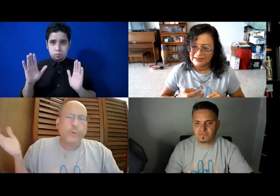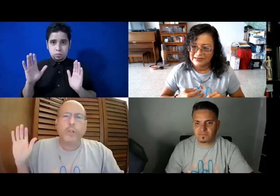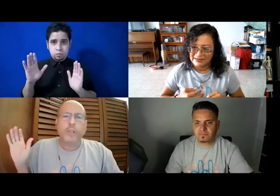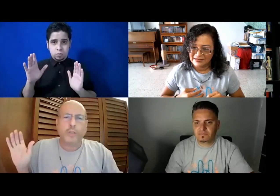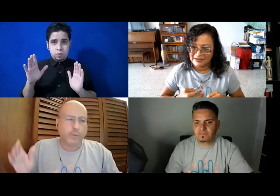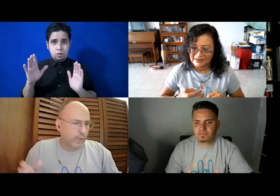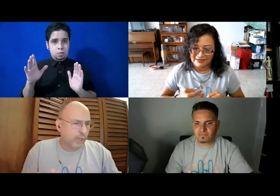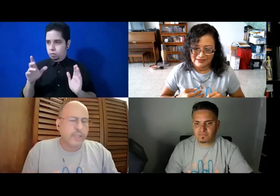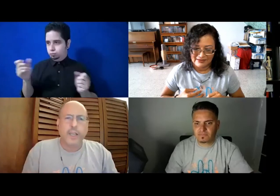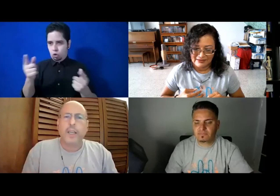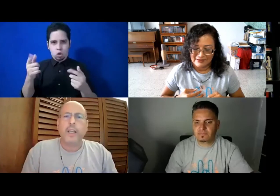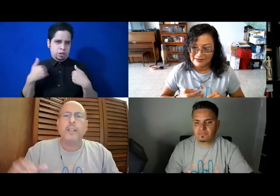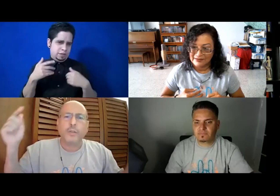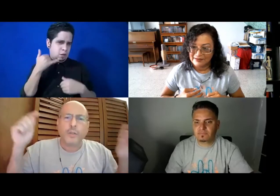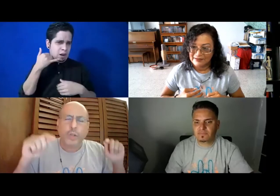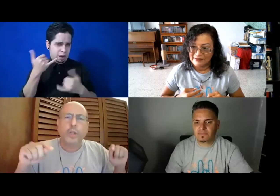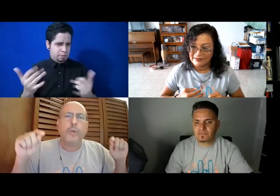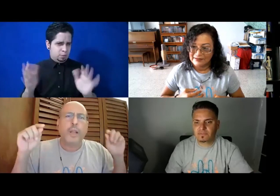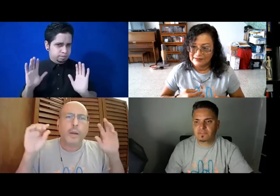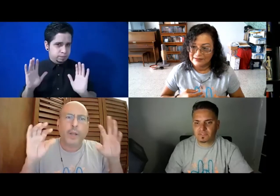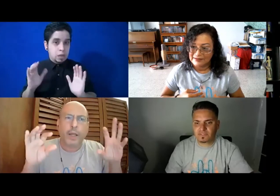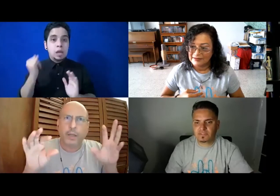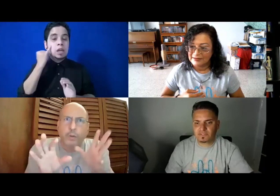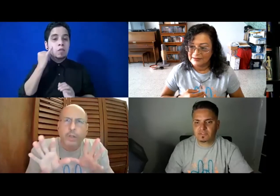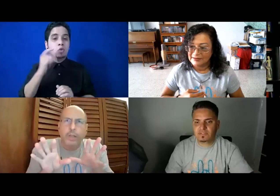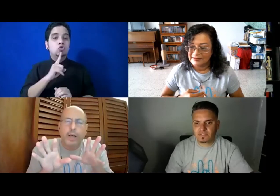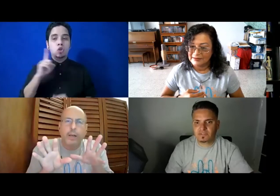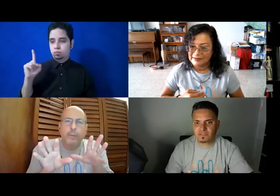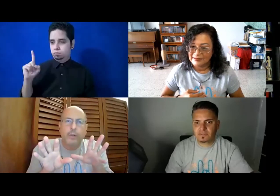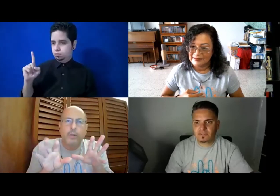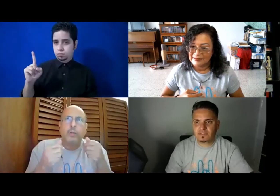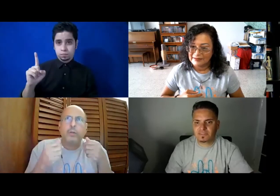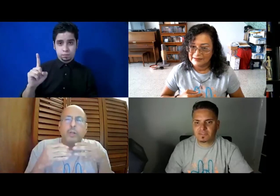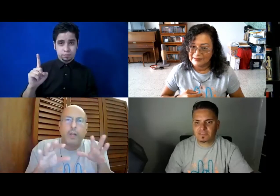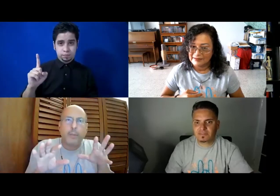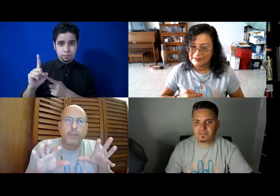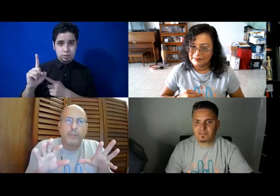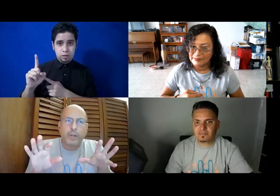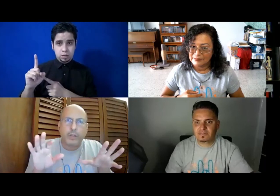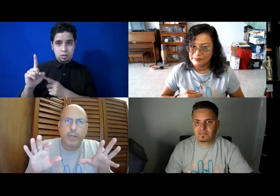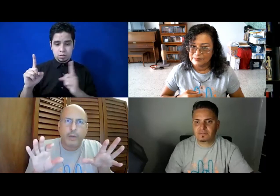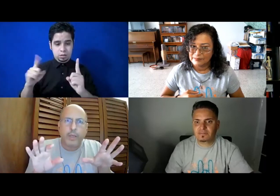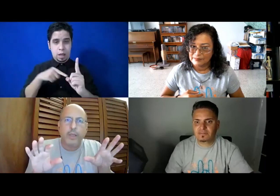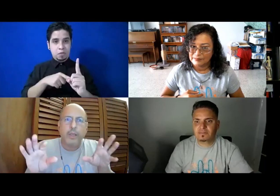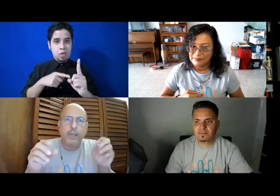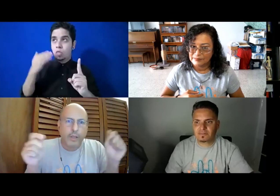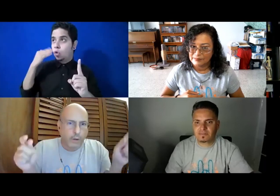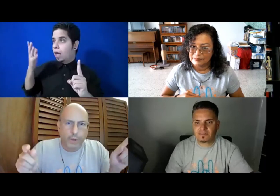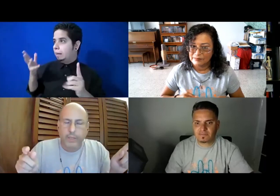mundo tiene un celular? así que si un sueldo viene a hablar y ya rápido, ¿verdad? La persona no sabe lenguaje de